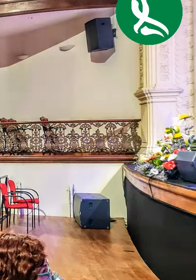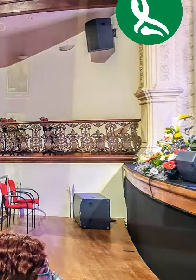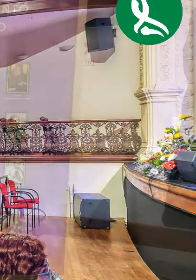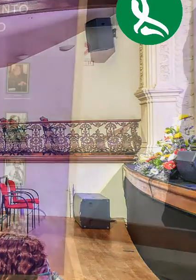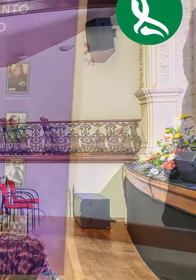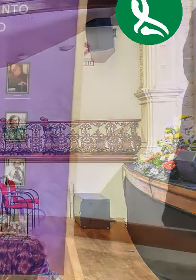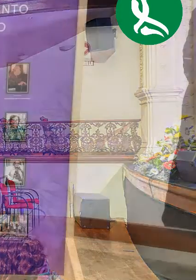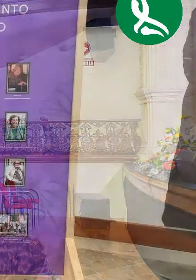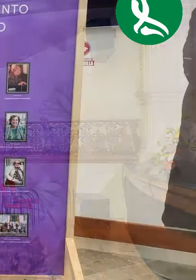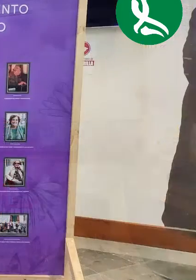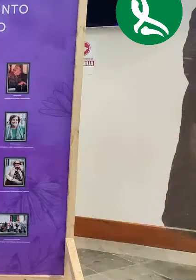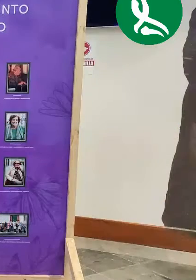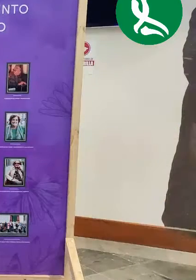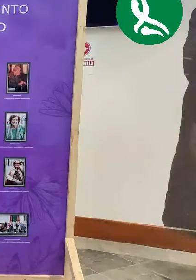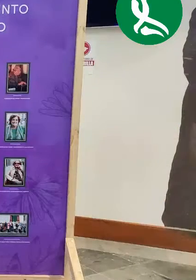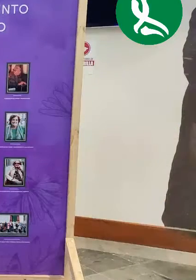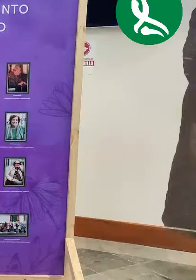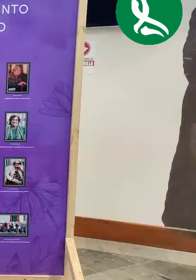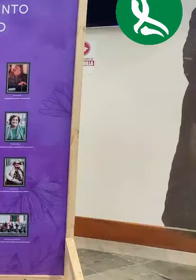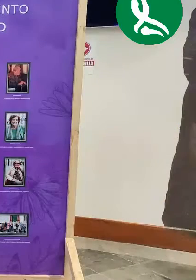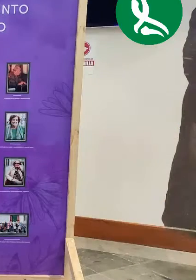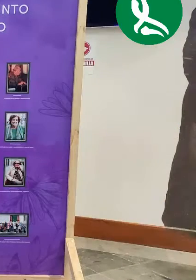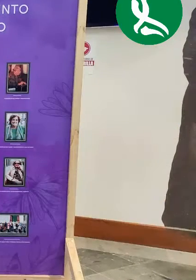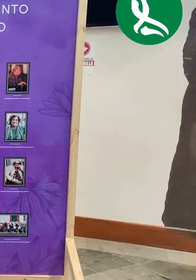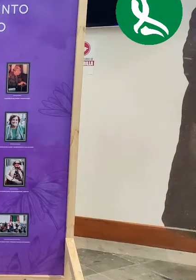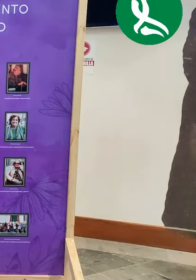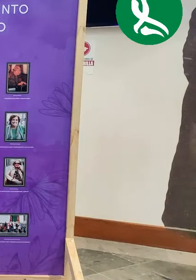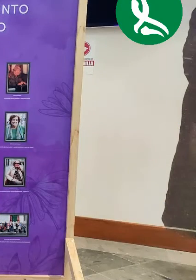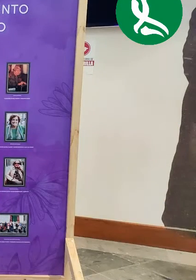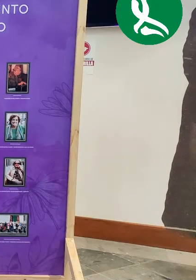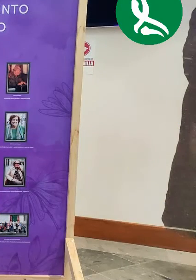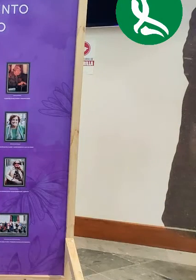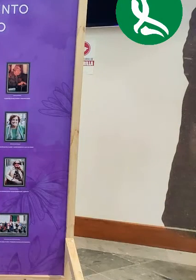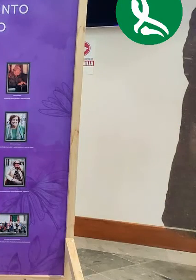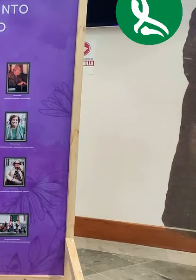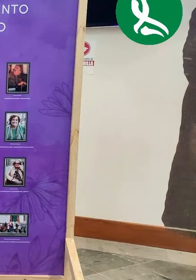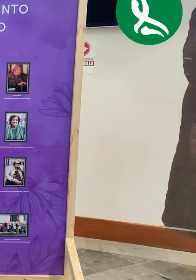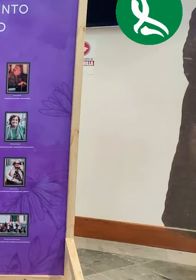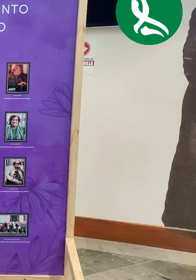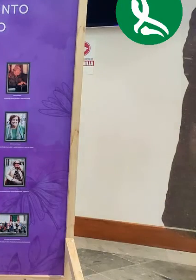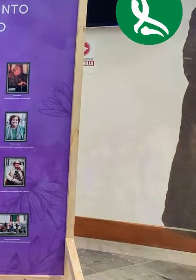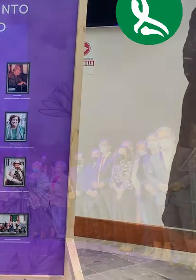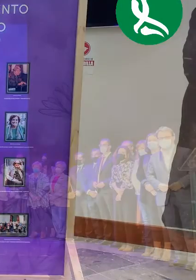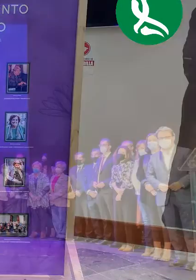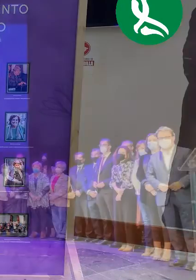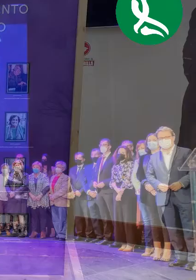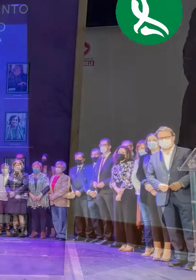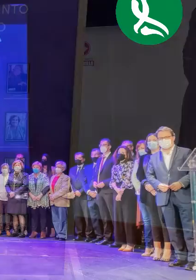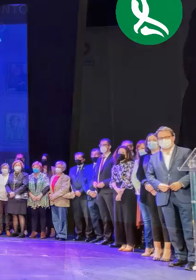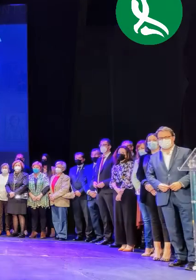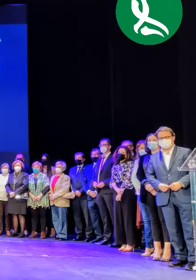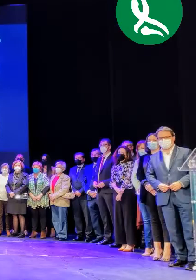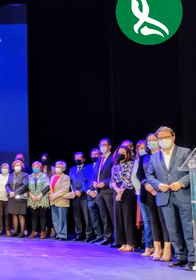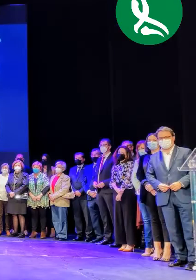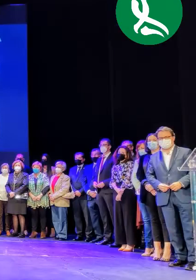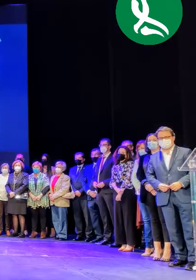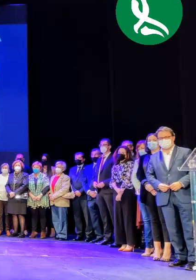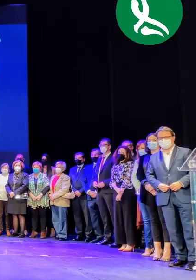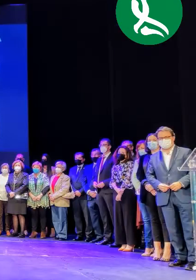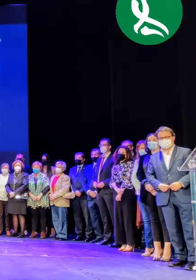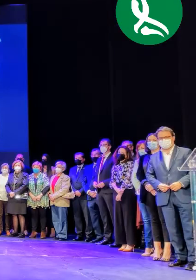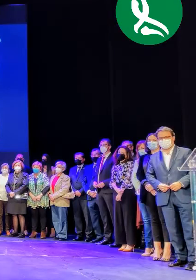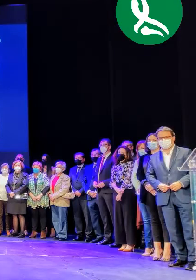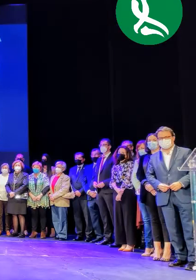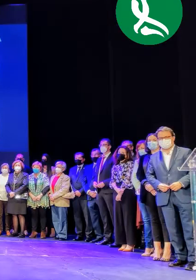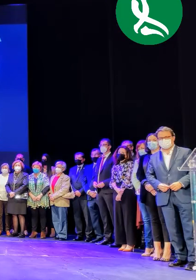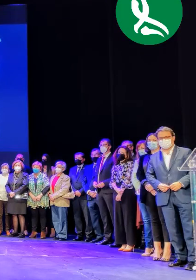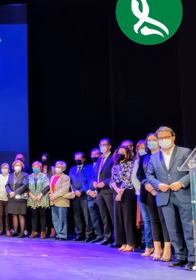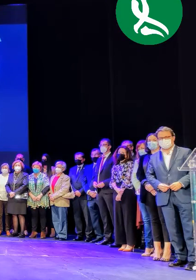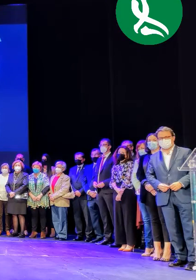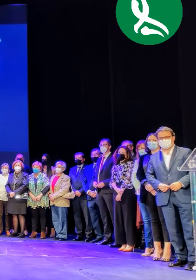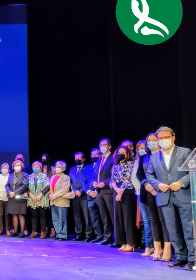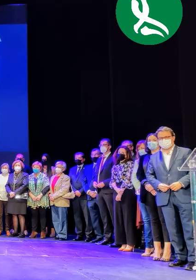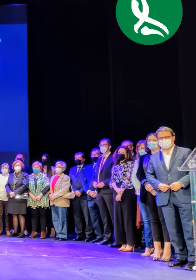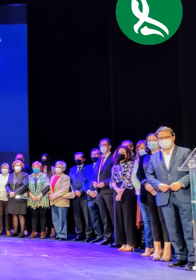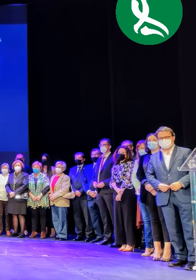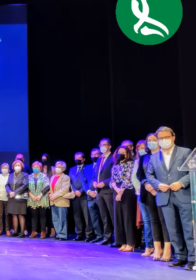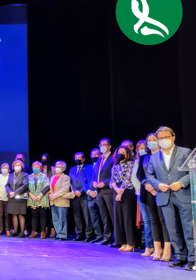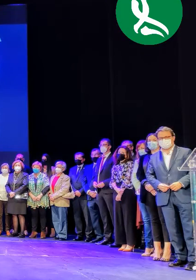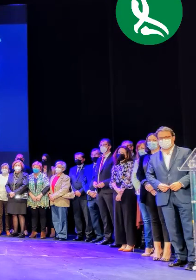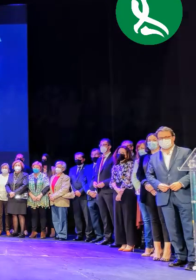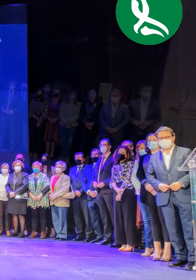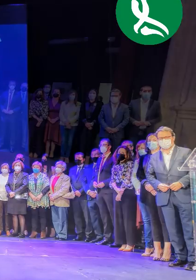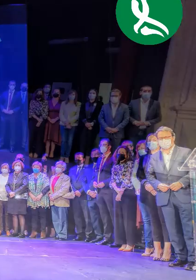propicio. Cuando la ciudad se despierta, almuerza o se va a la siesta, ustedes están allí, en la Casa de Santo Domingo.